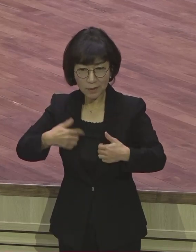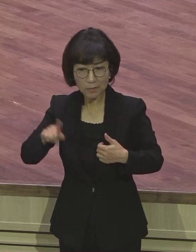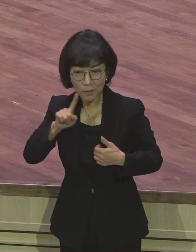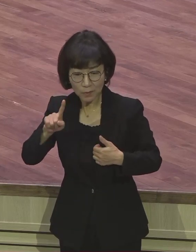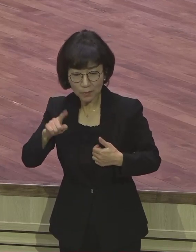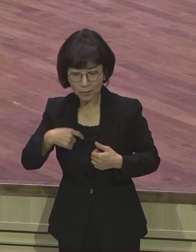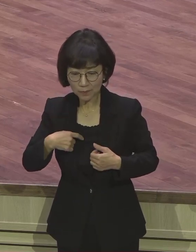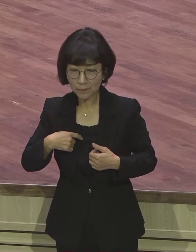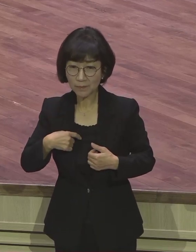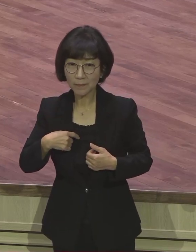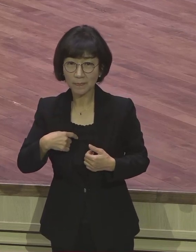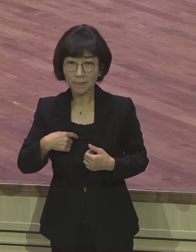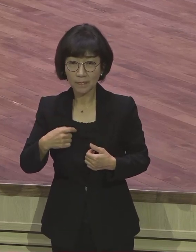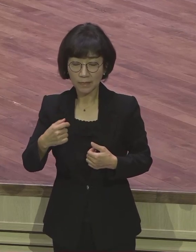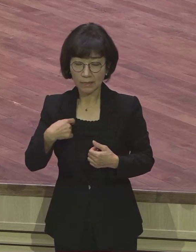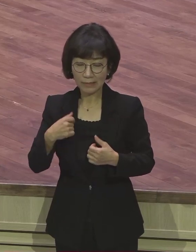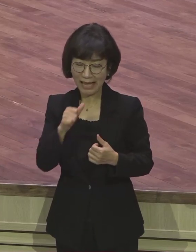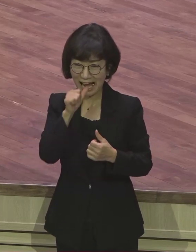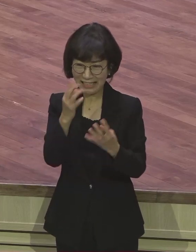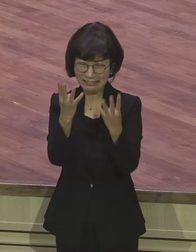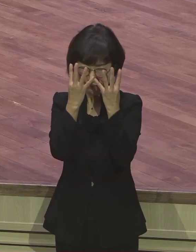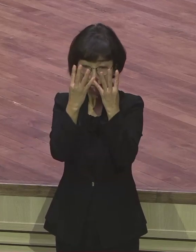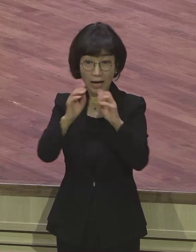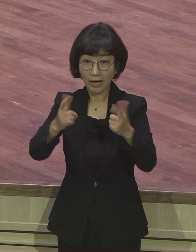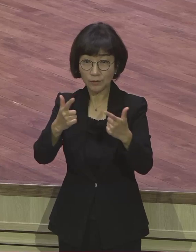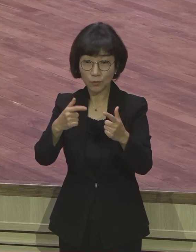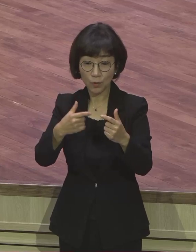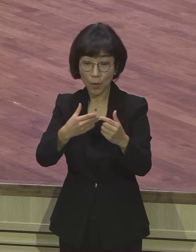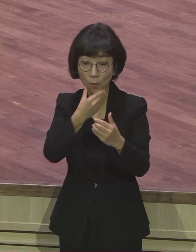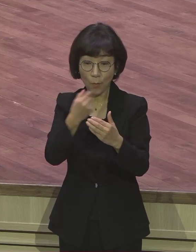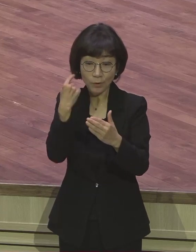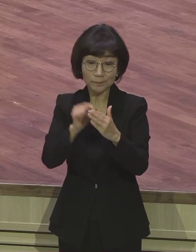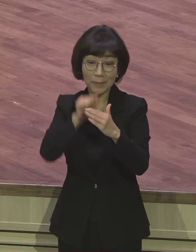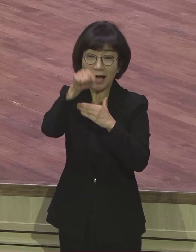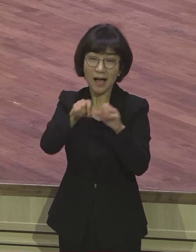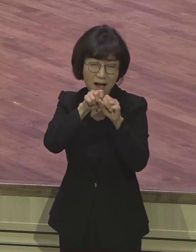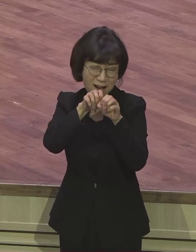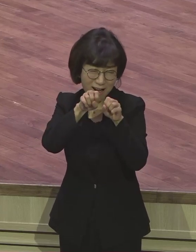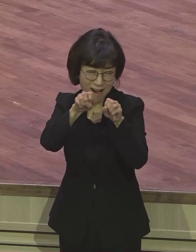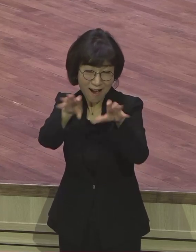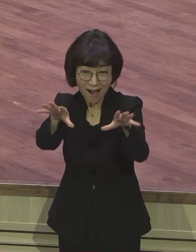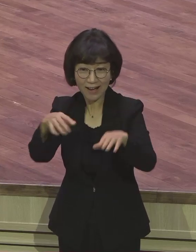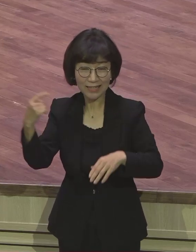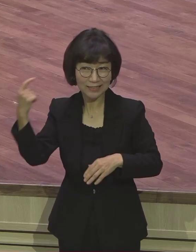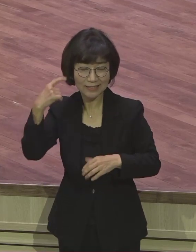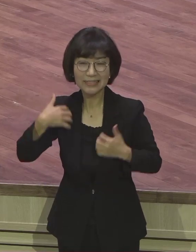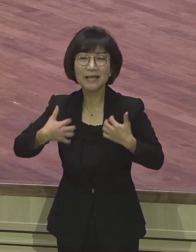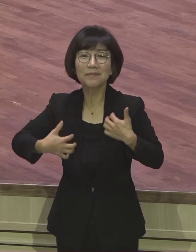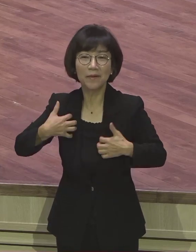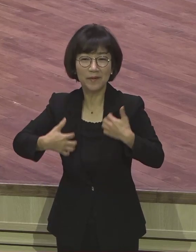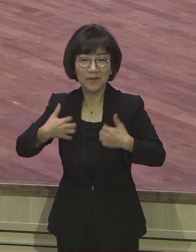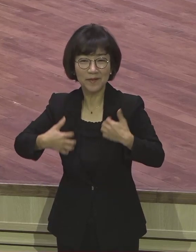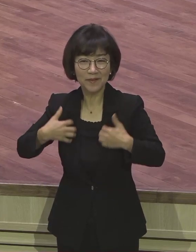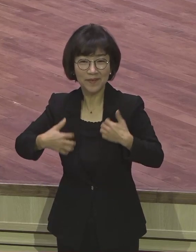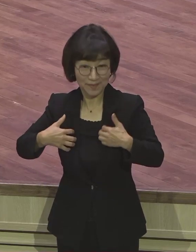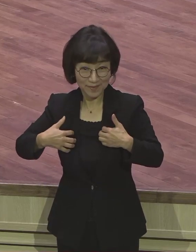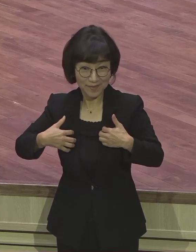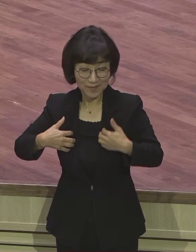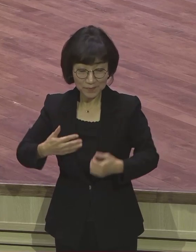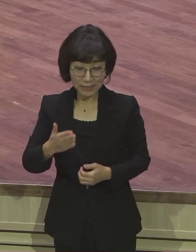원인은 복음 전파. 복음 전파에 전진했었다. 내가 당한 일이 도리어 복음